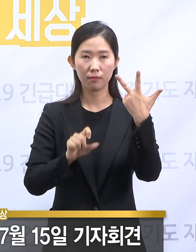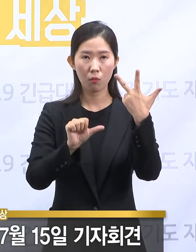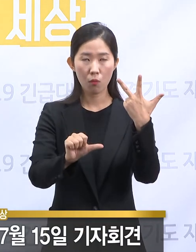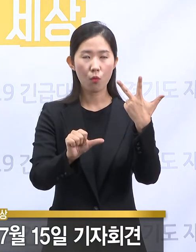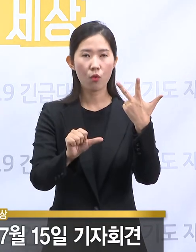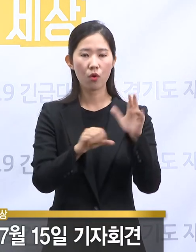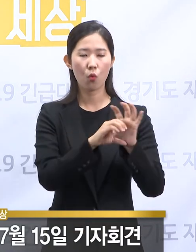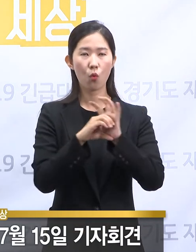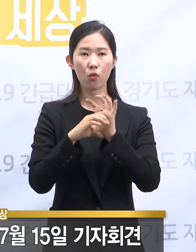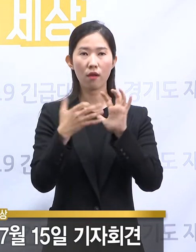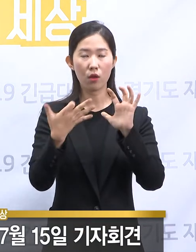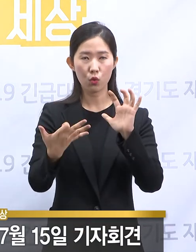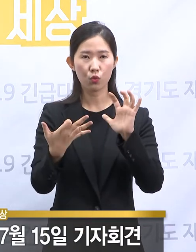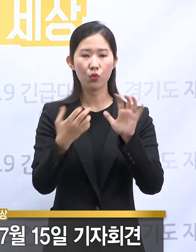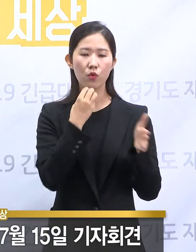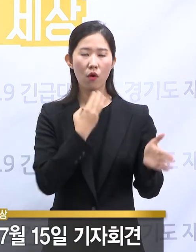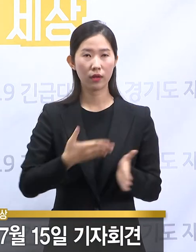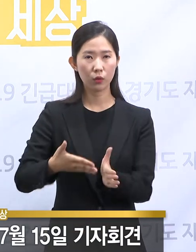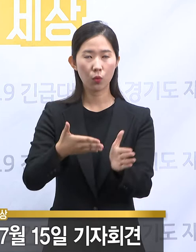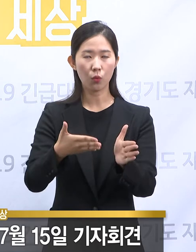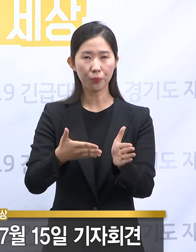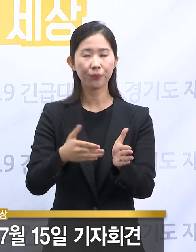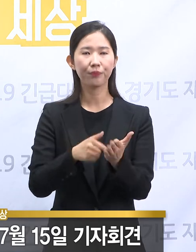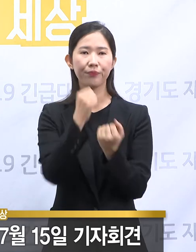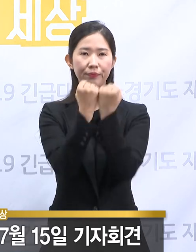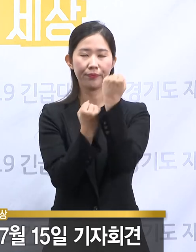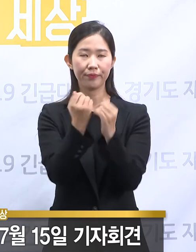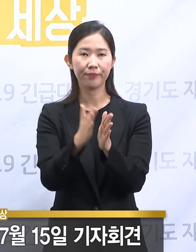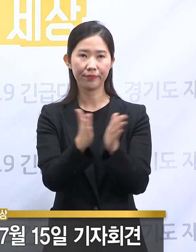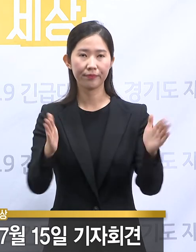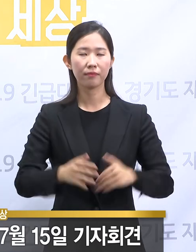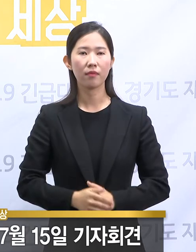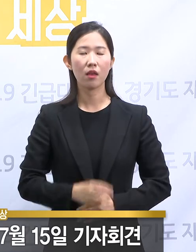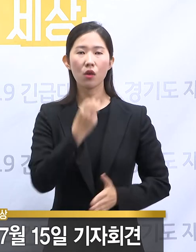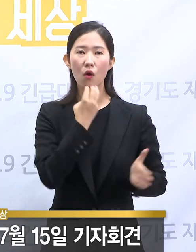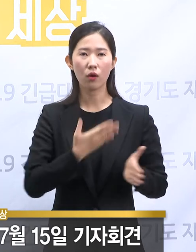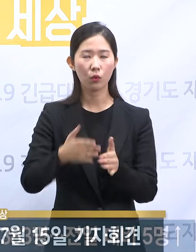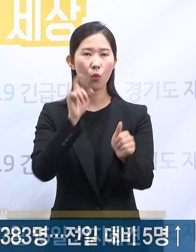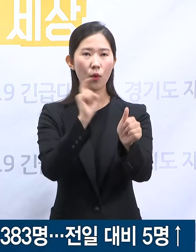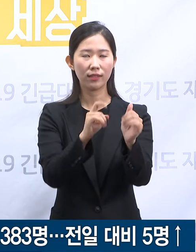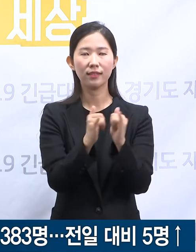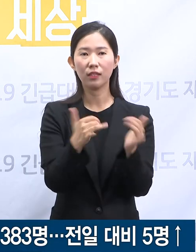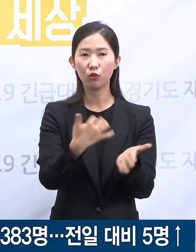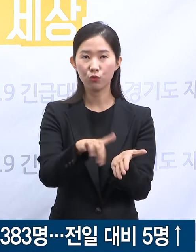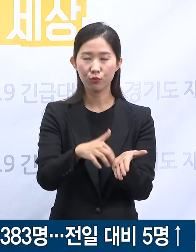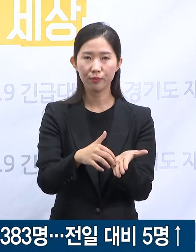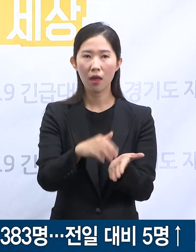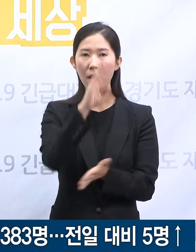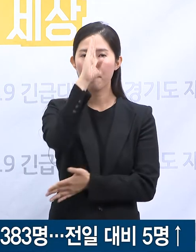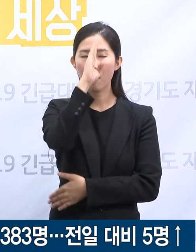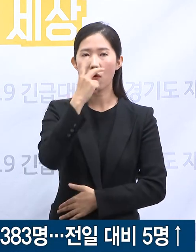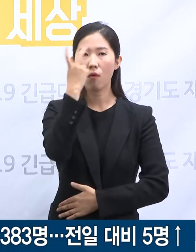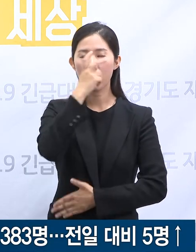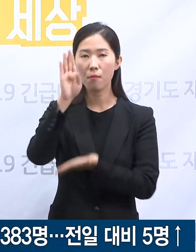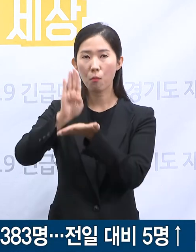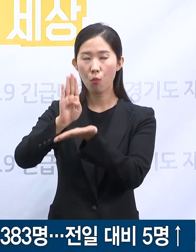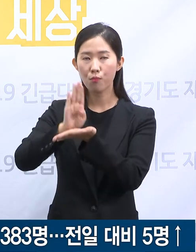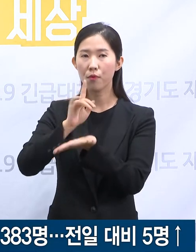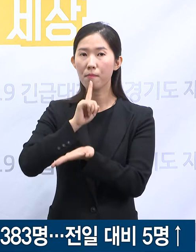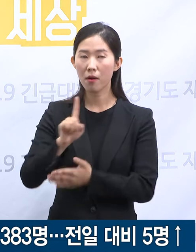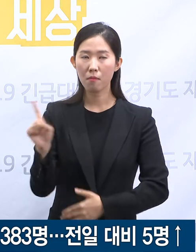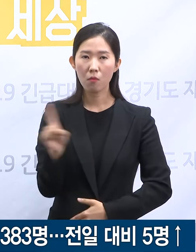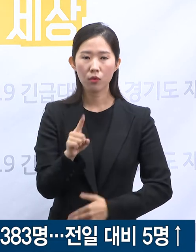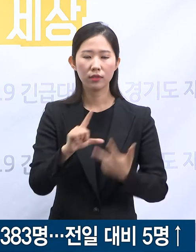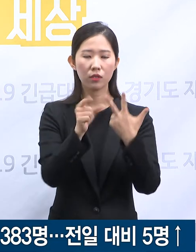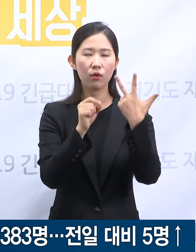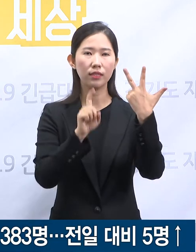정례 브리핑을 시작하겠습니다. 경기도 확진자 발생 현황입니다. 질병관리본부 발표에 따르면 7월